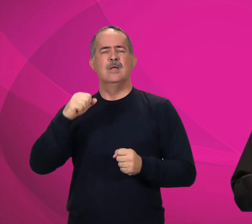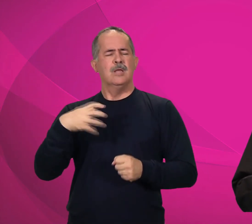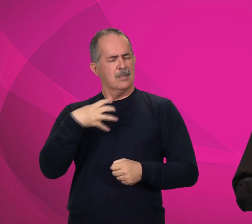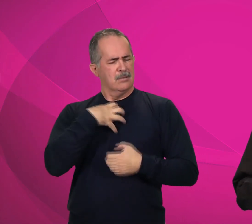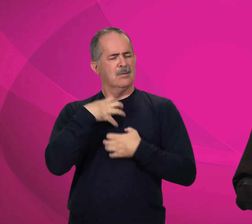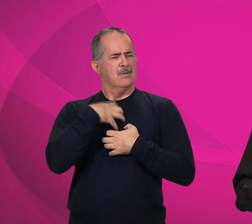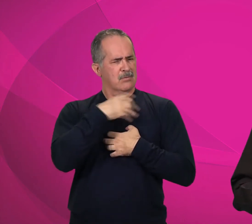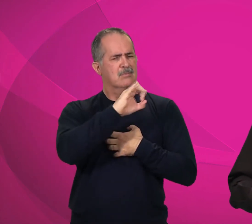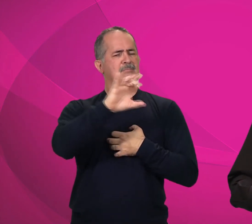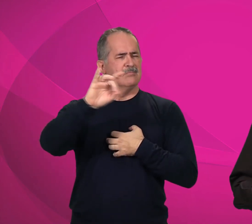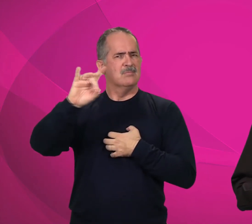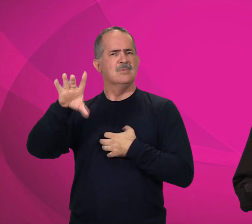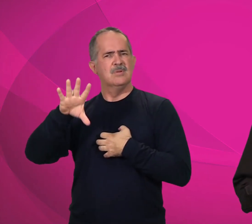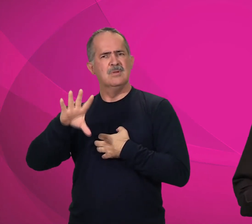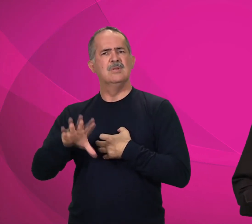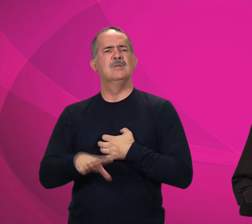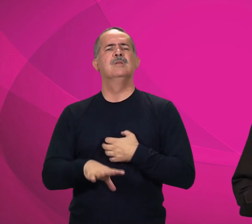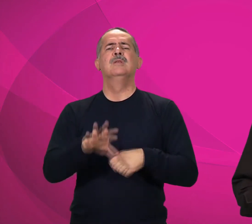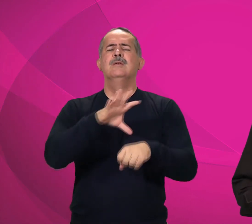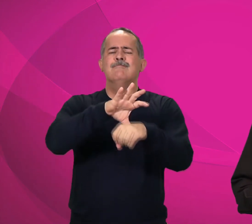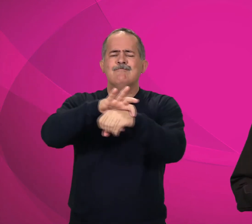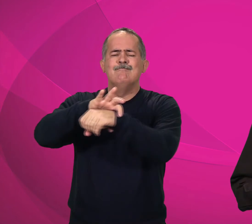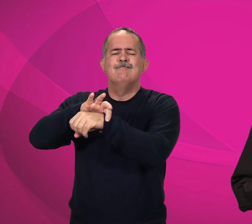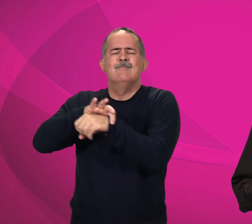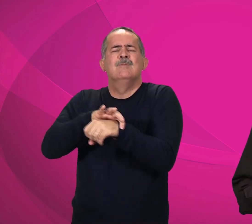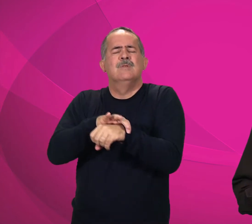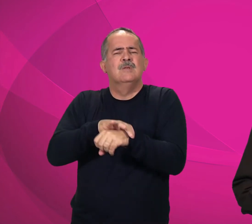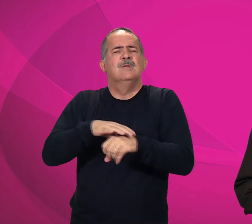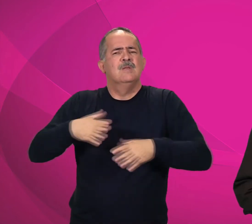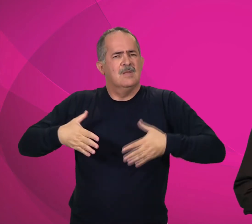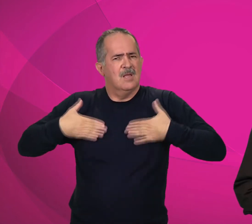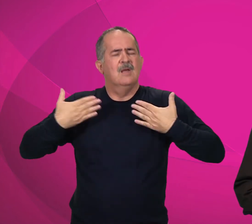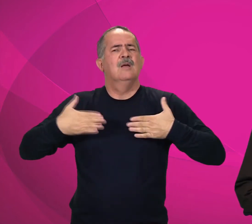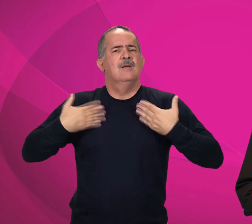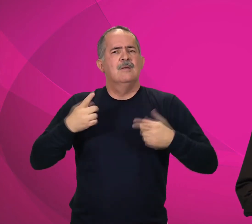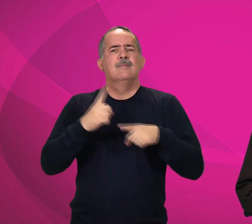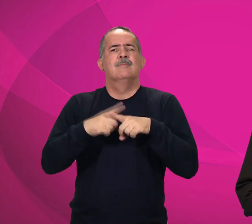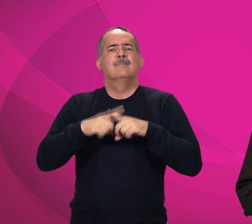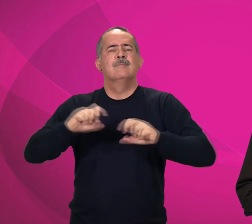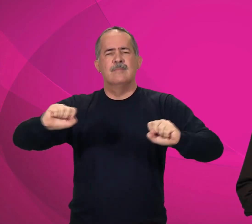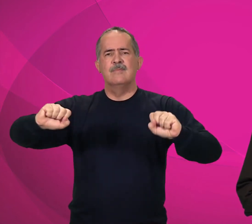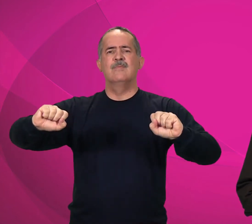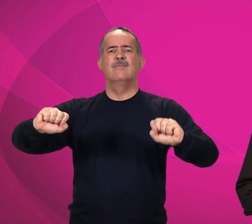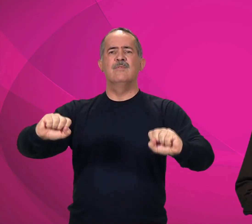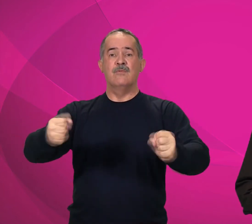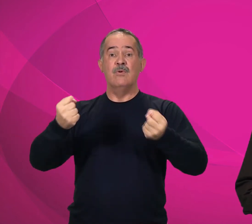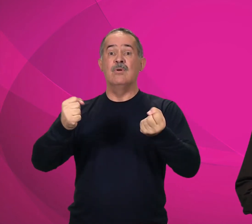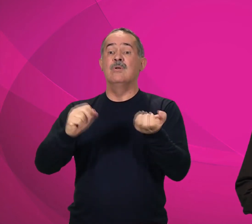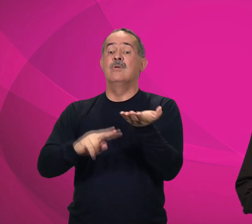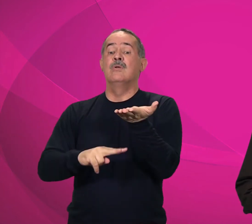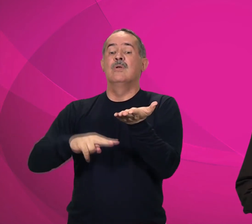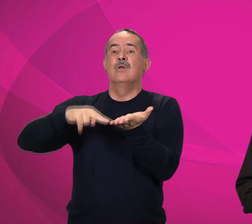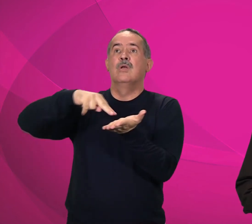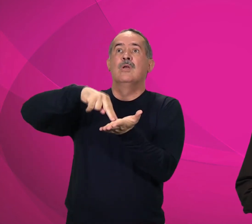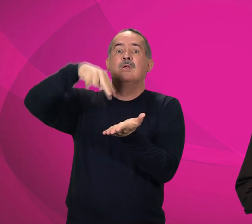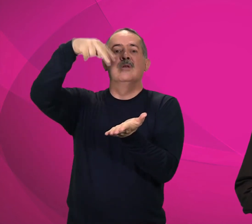nos faz sentir seguros, animados. Pois a mesma força que ressuscitou Jesus,